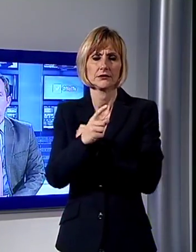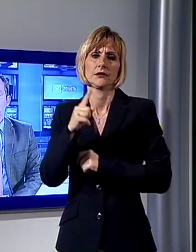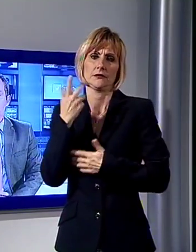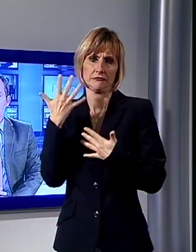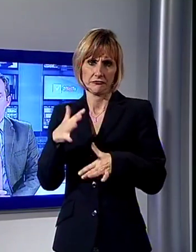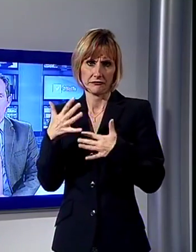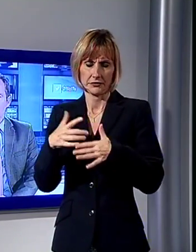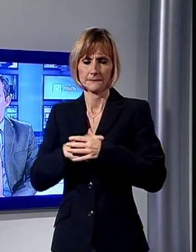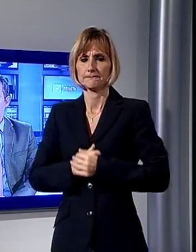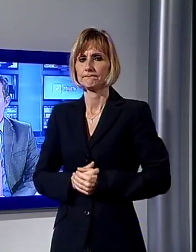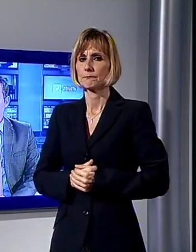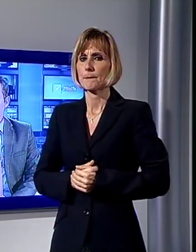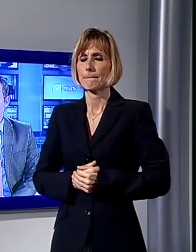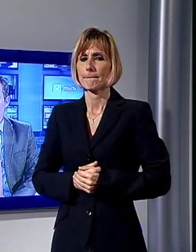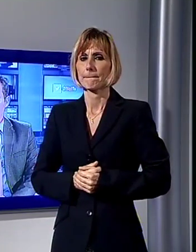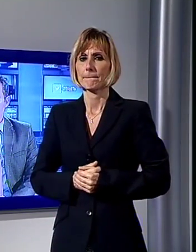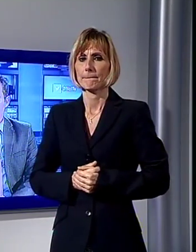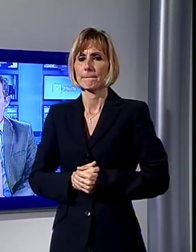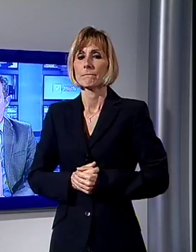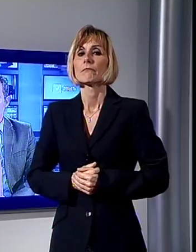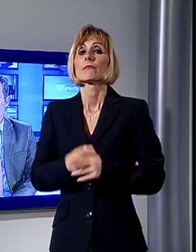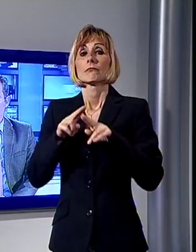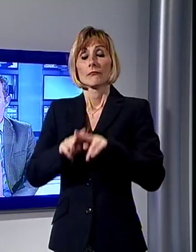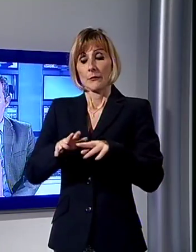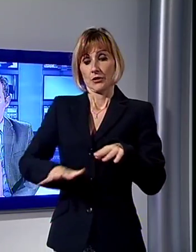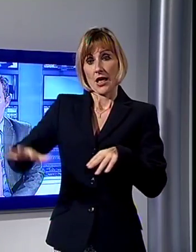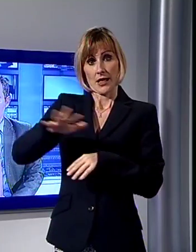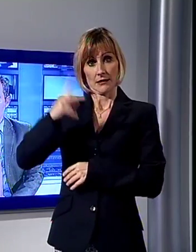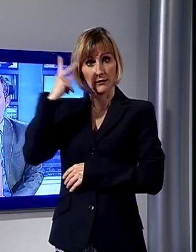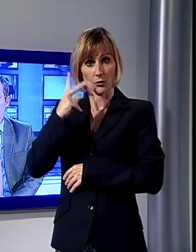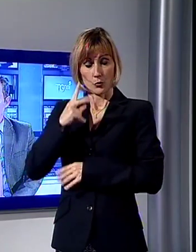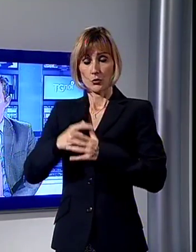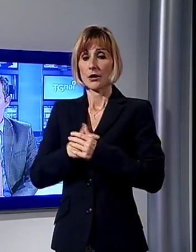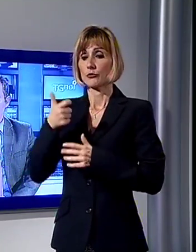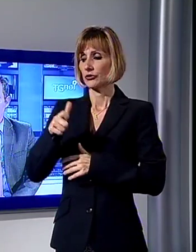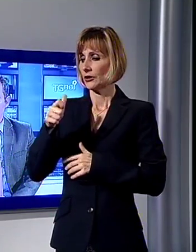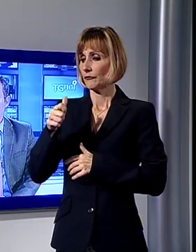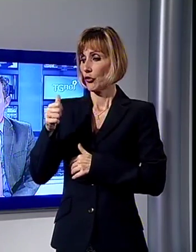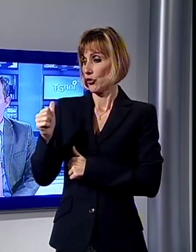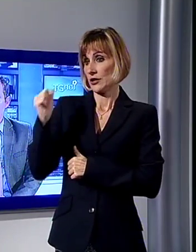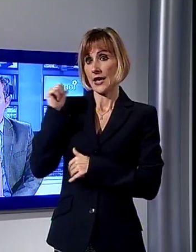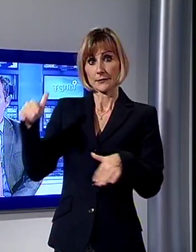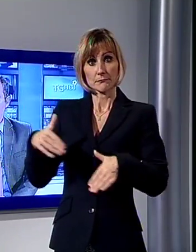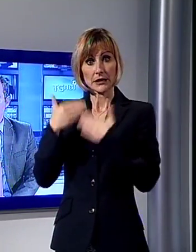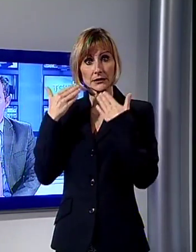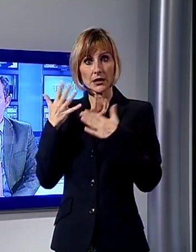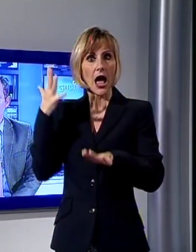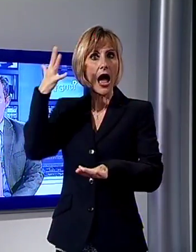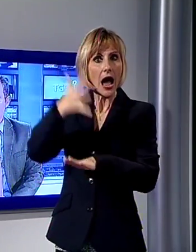Rimaniamo alla cronaca e rimaniamo alla Piana di Lucca perché la scorsa mattina c'è stata un'altra aggressione nella